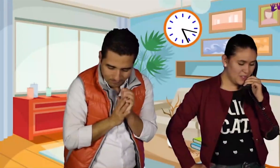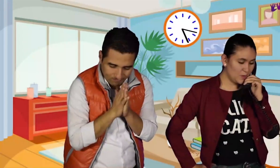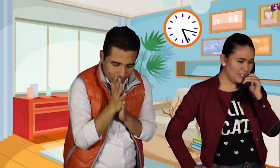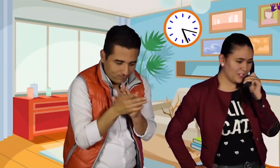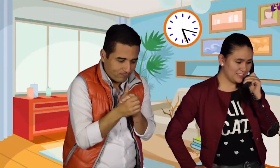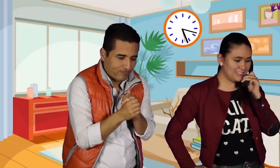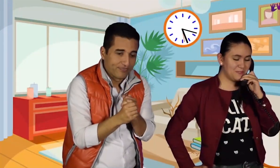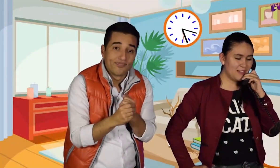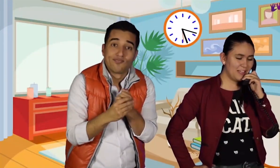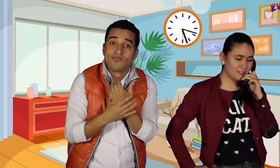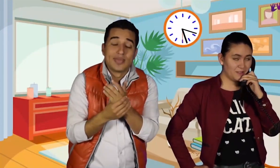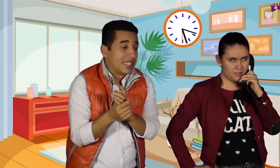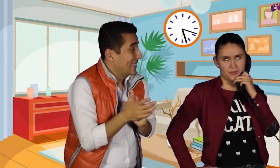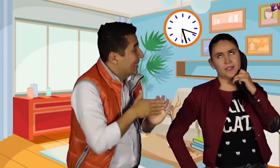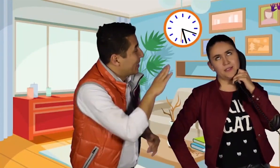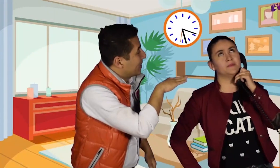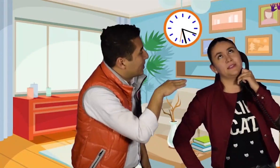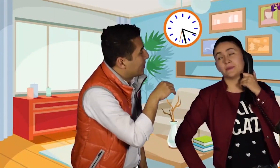Interesante. Interesante. Oye, sí, sí, ya voy.